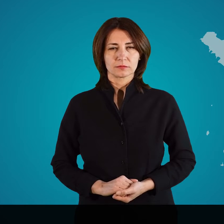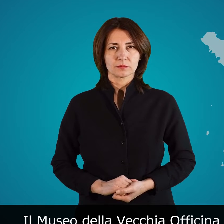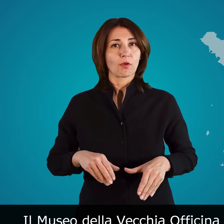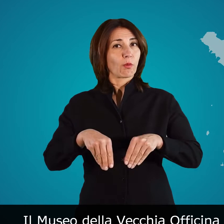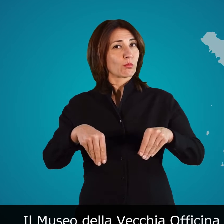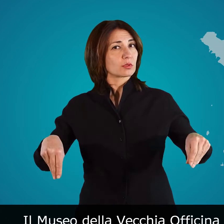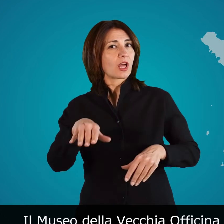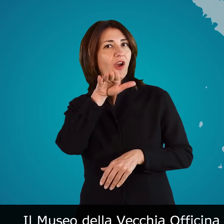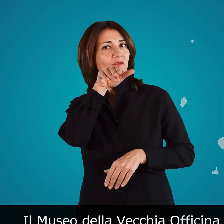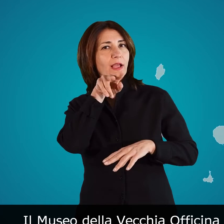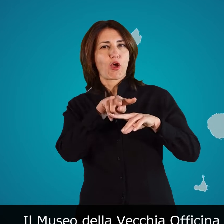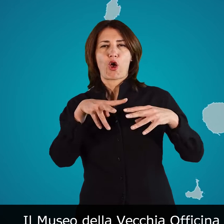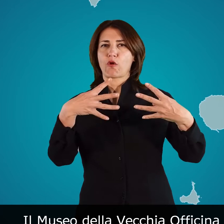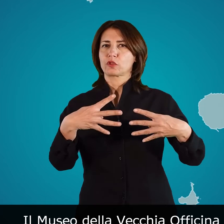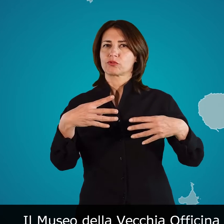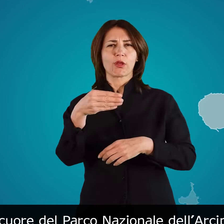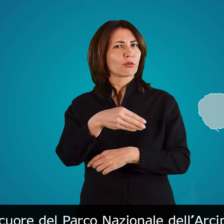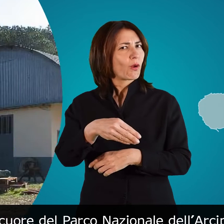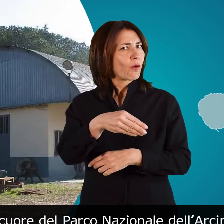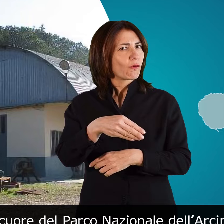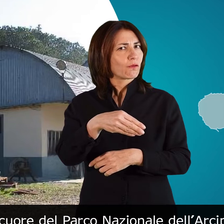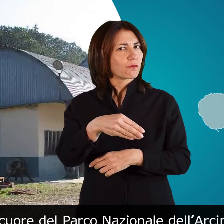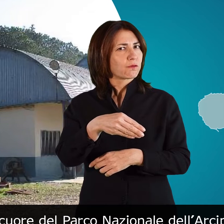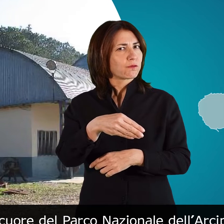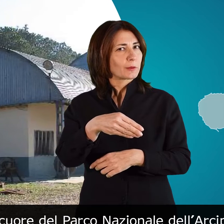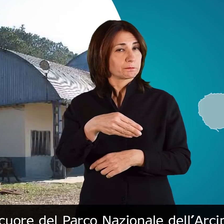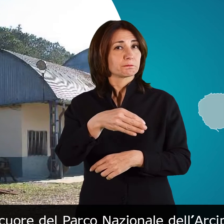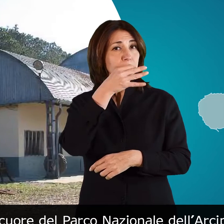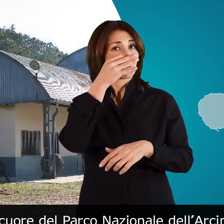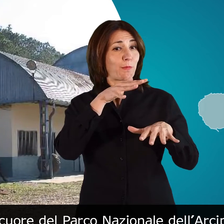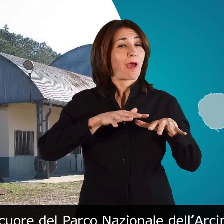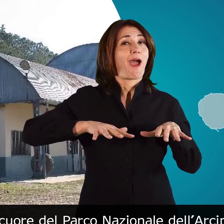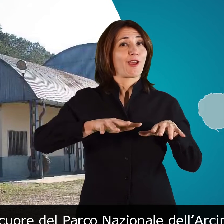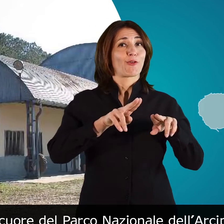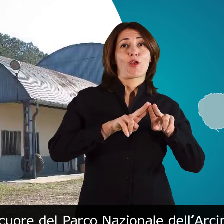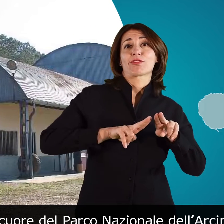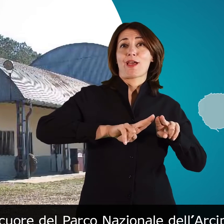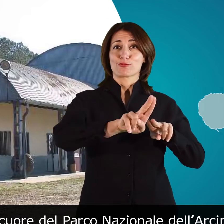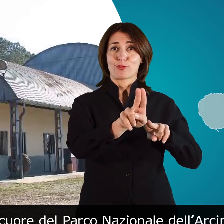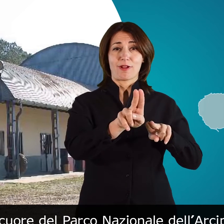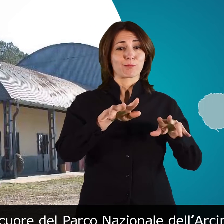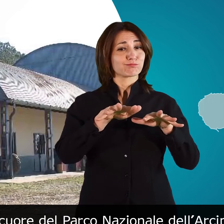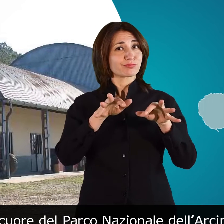il museo della vecchia officina si trova nel cuore del parco nazionale dell'arcipelago toscano